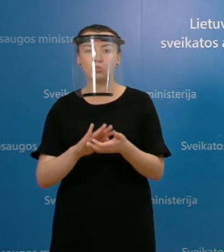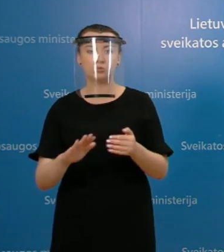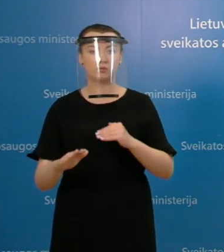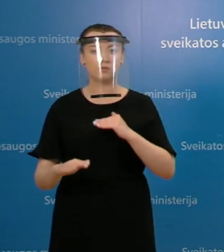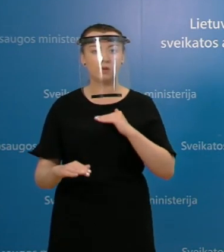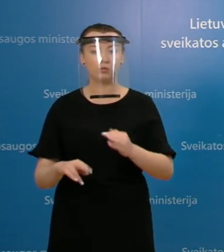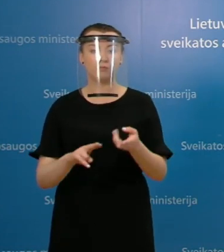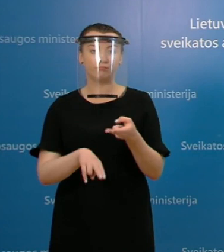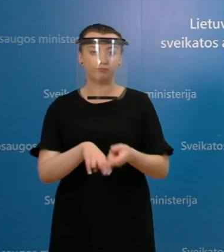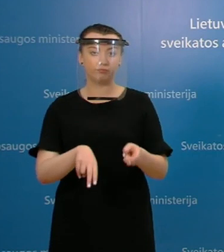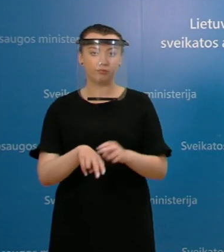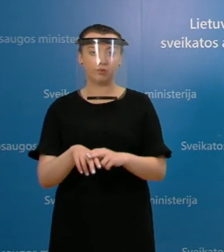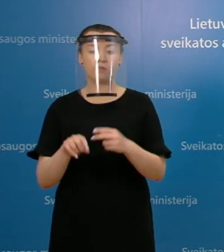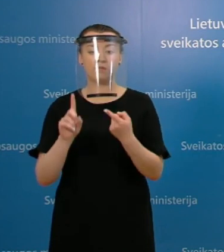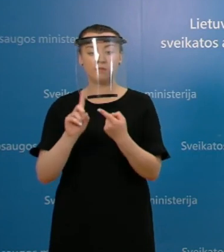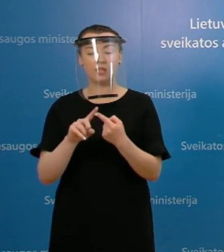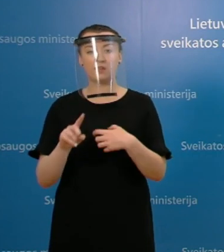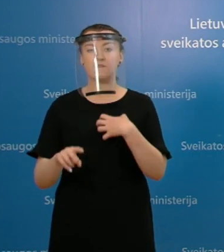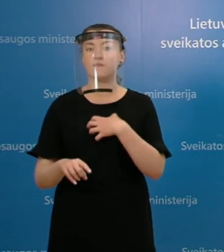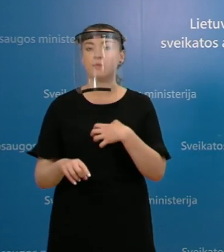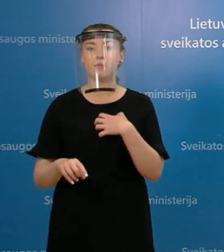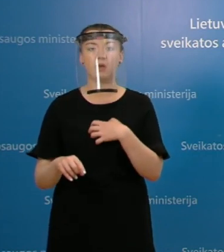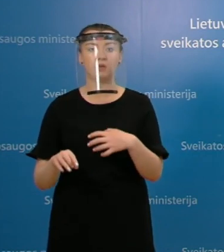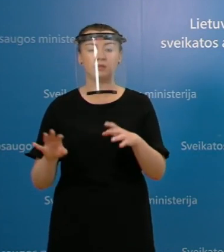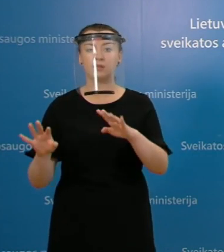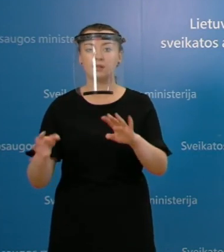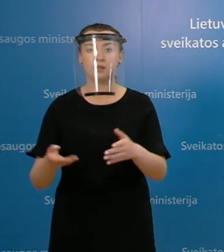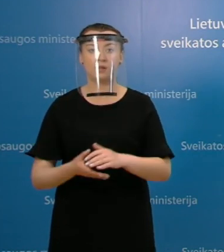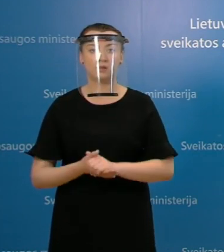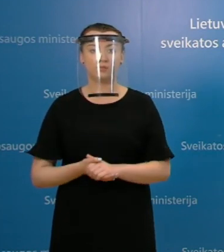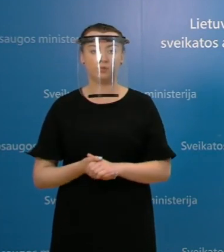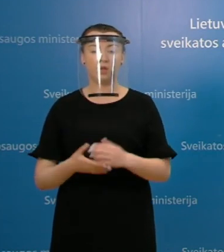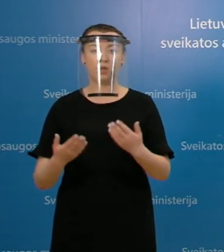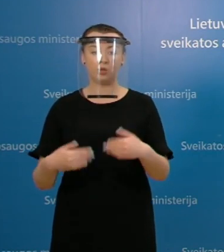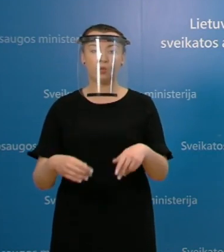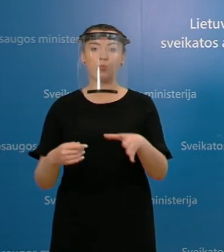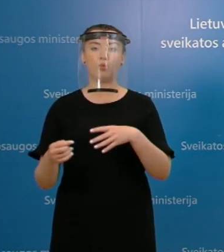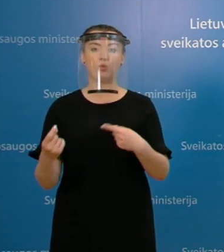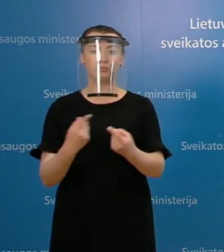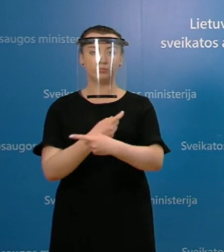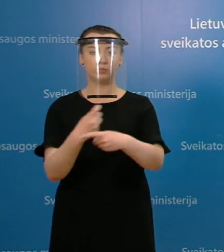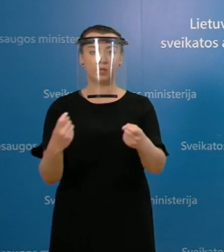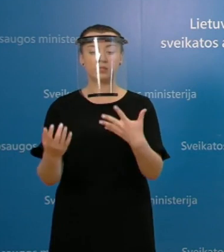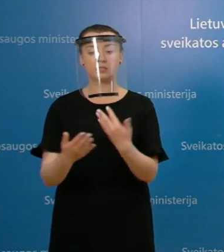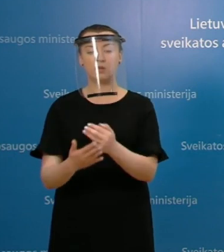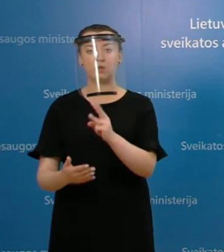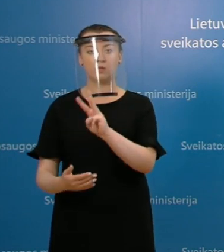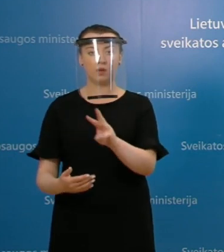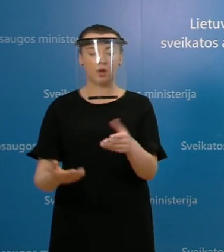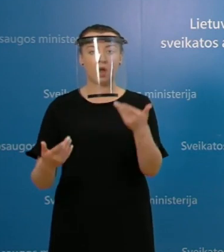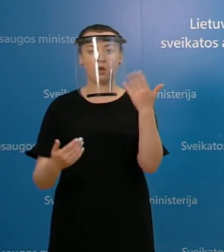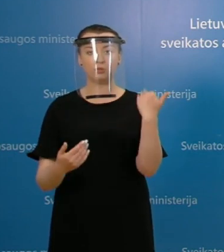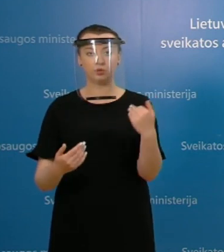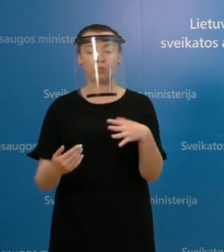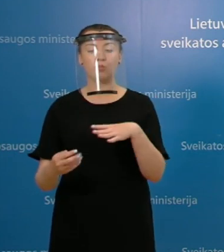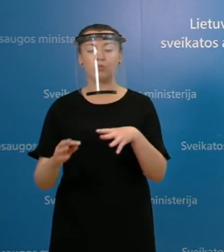vienos rodiklis, apie kurį jau esam skelbę ir anksčiau, kuris taip